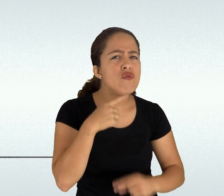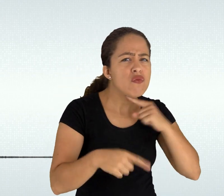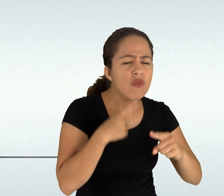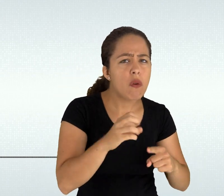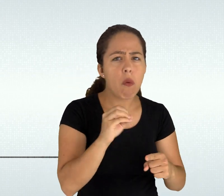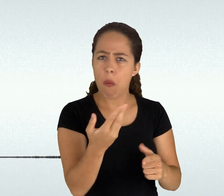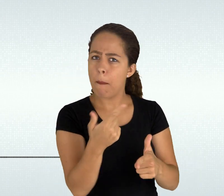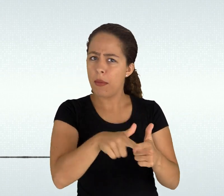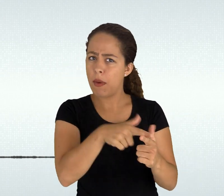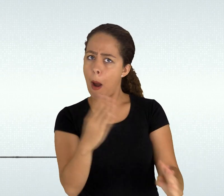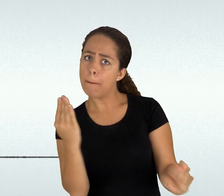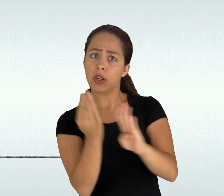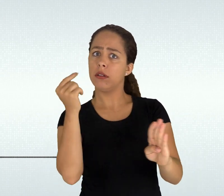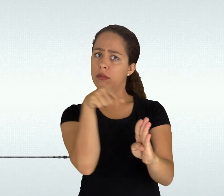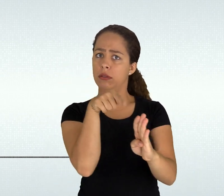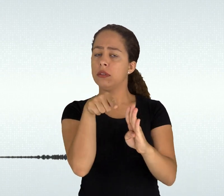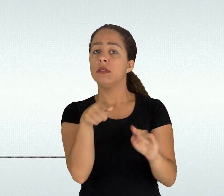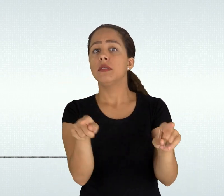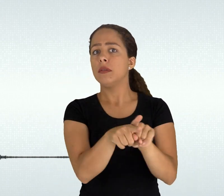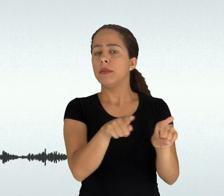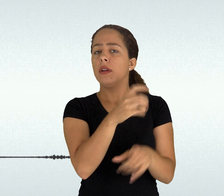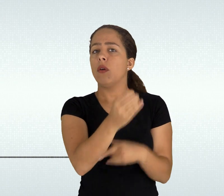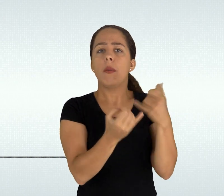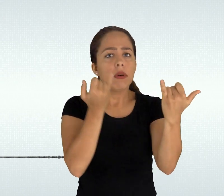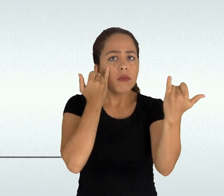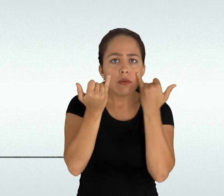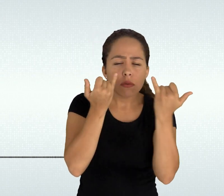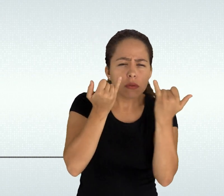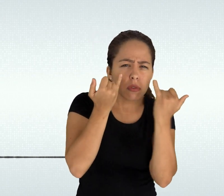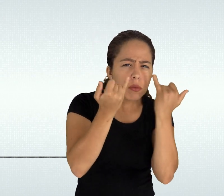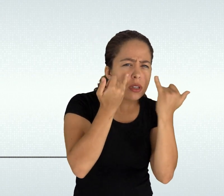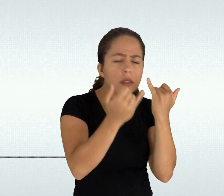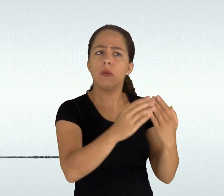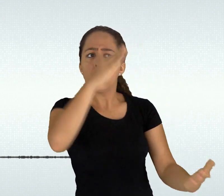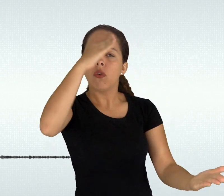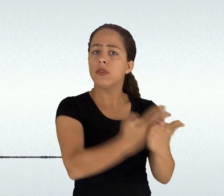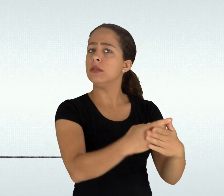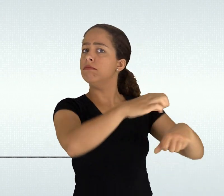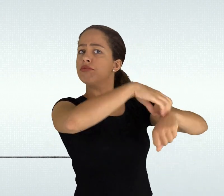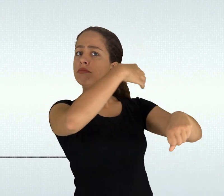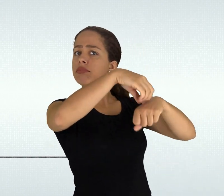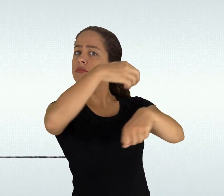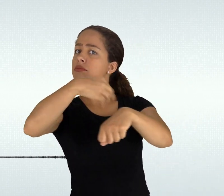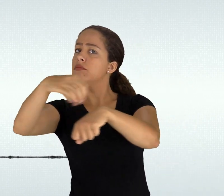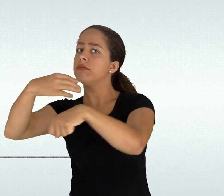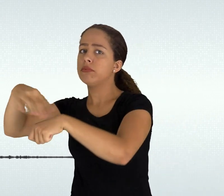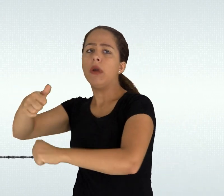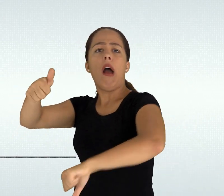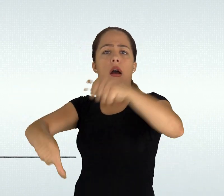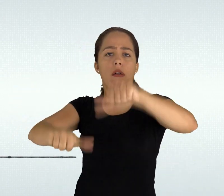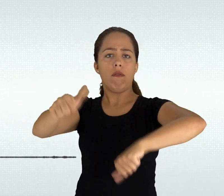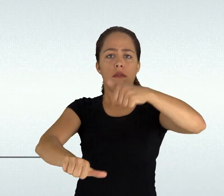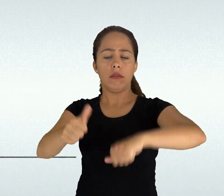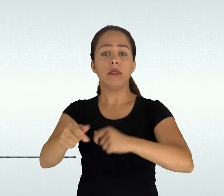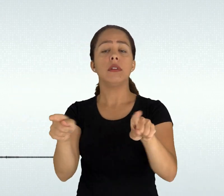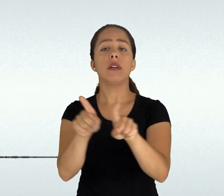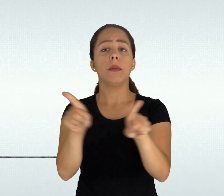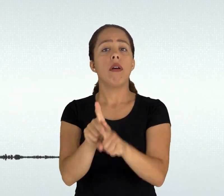abre aspas por todos os lados fecha aspas tal como sugere o próprio conceito de